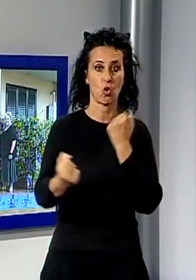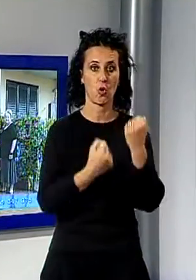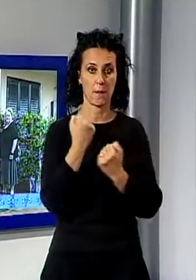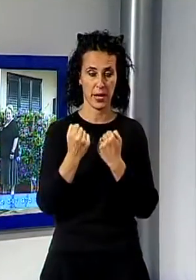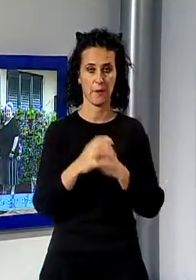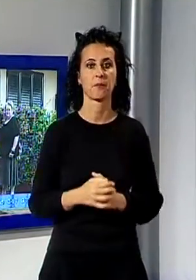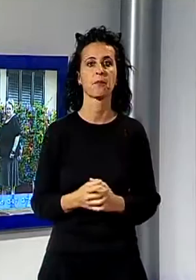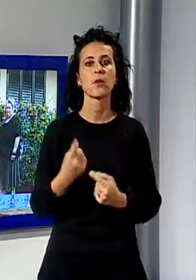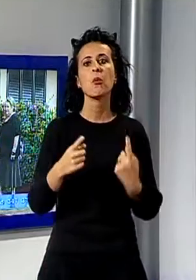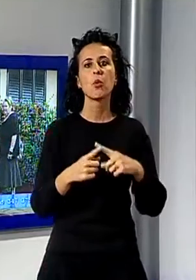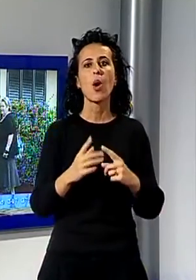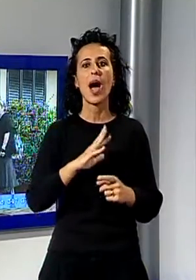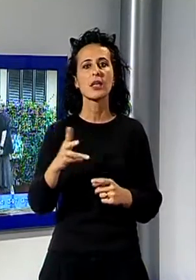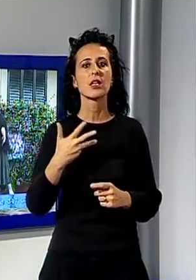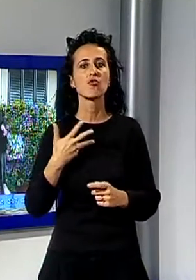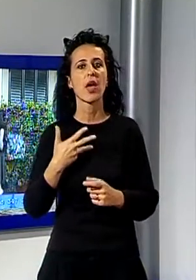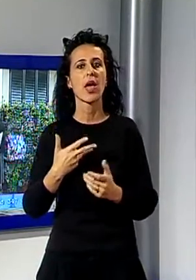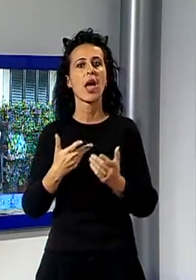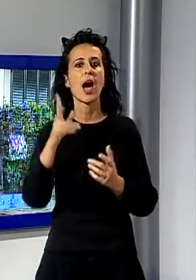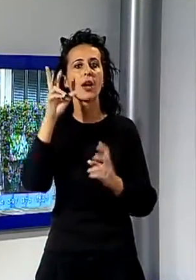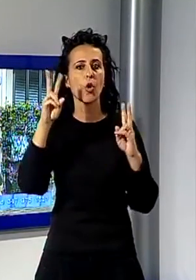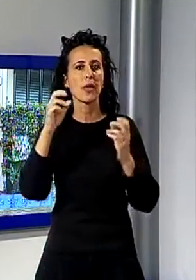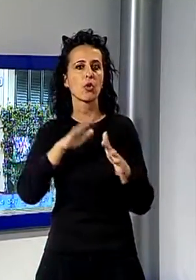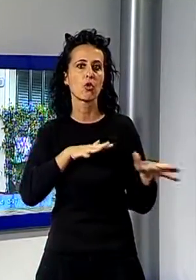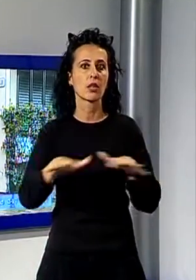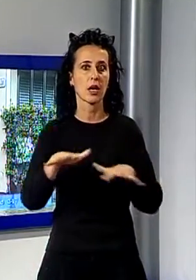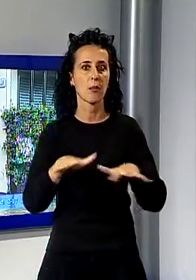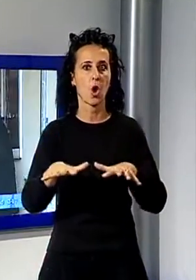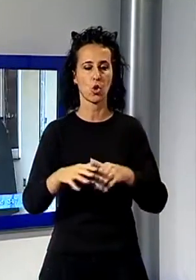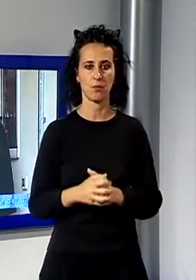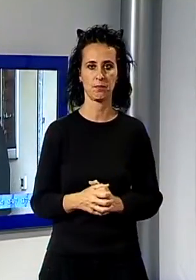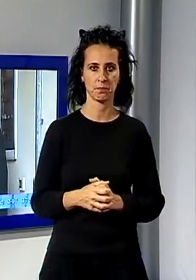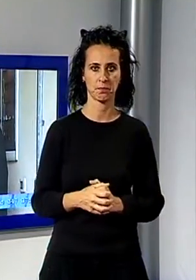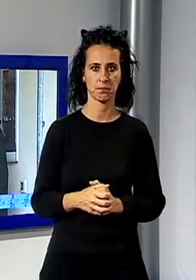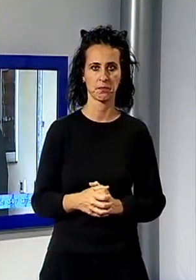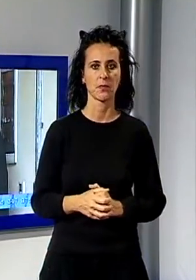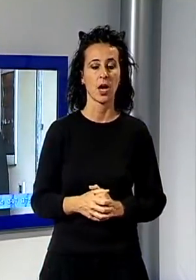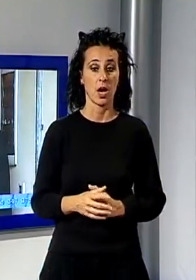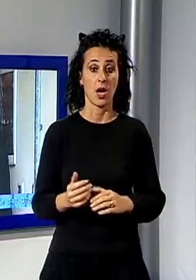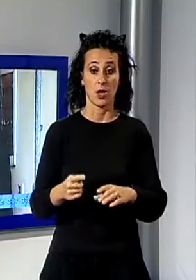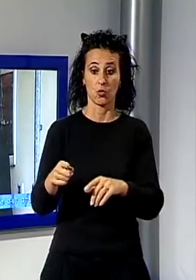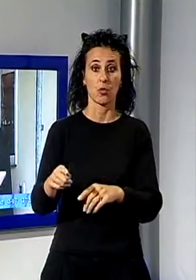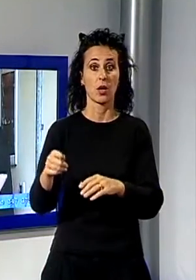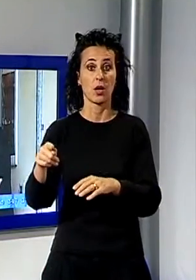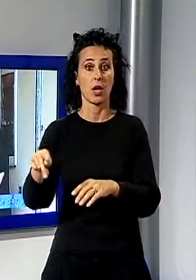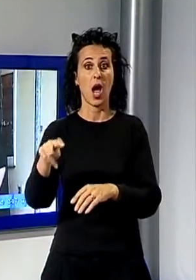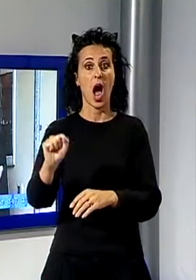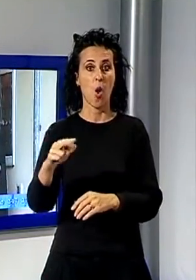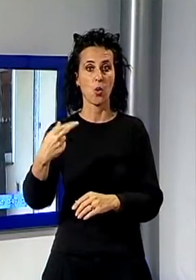parlare di terremoti. Ospiti a Buongiorno con noi, i rappresentanti delle due associazioni hanno anticipato alcune delle buone